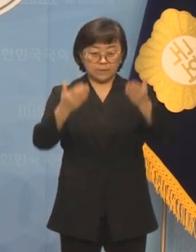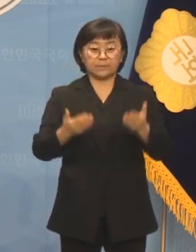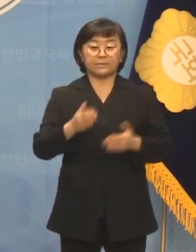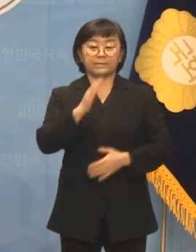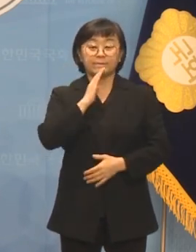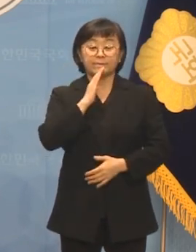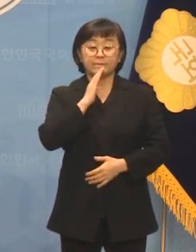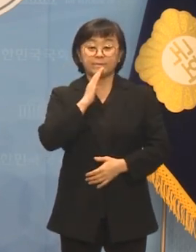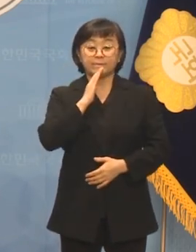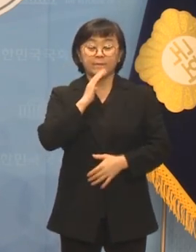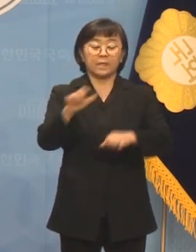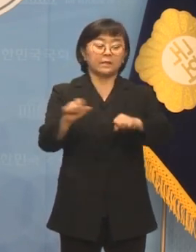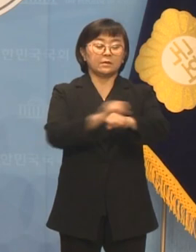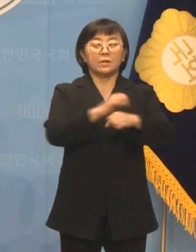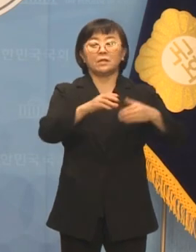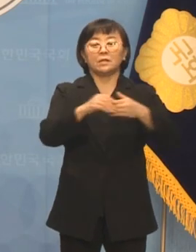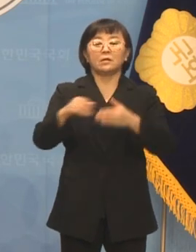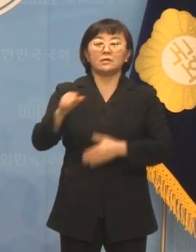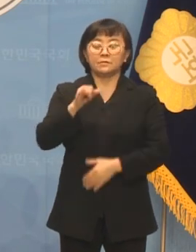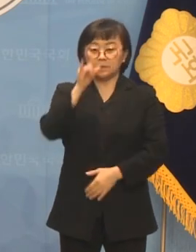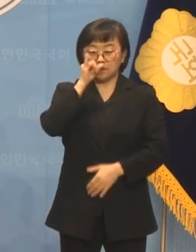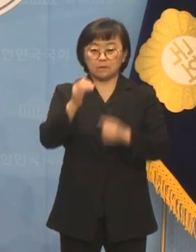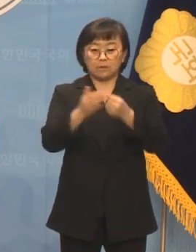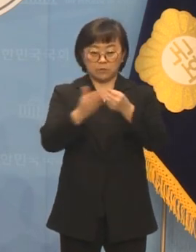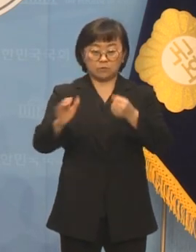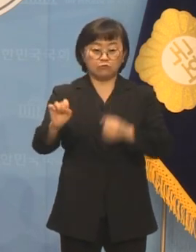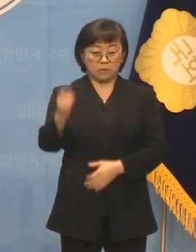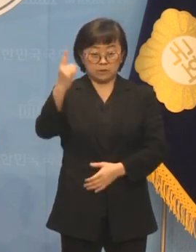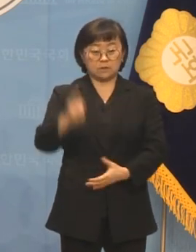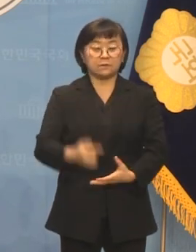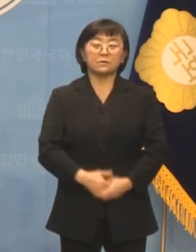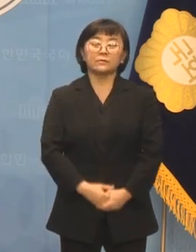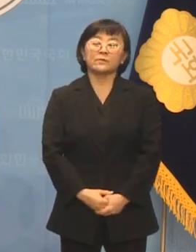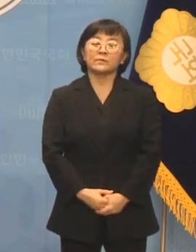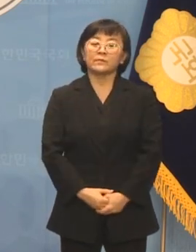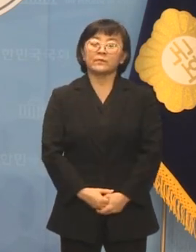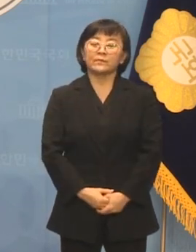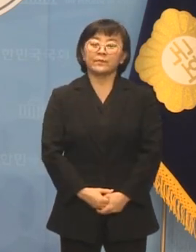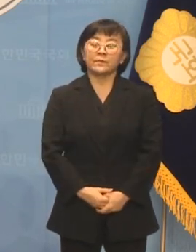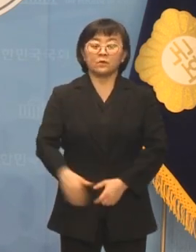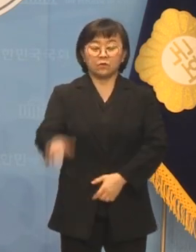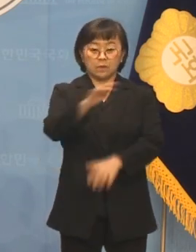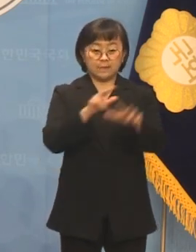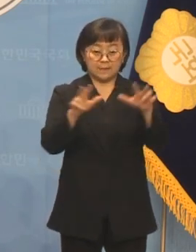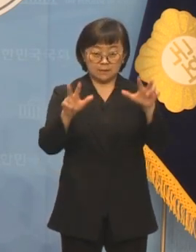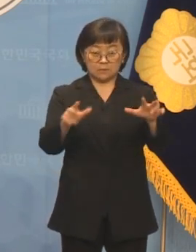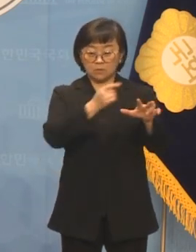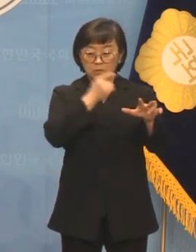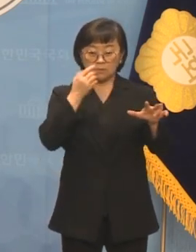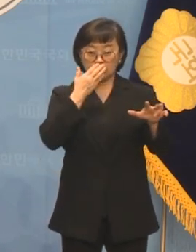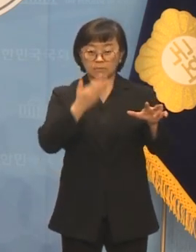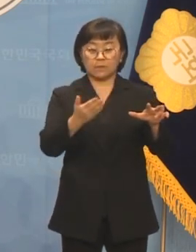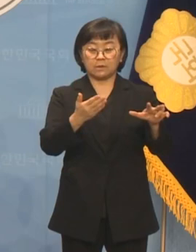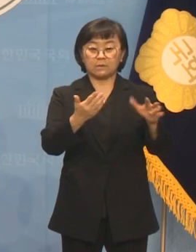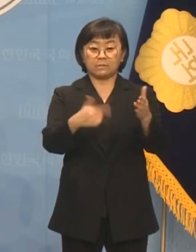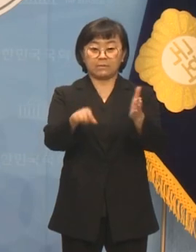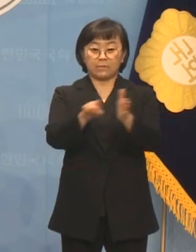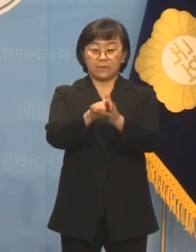특별한 리더십들이 있었기 때문이었습니다. 우리가 지금도 확인할 수 있는